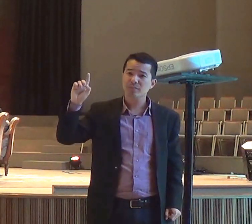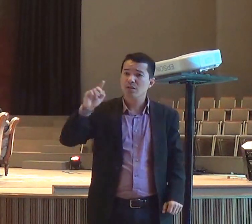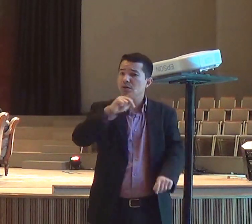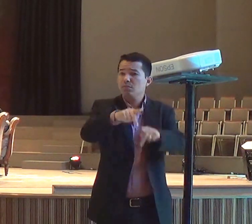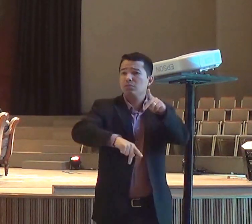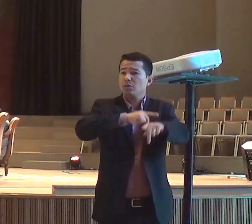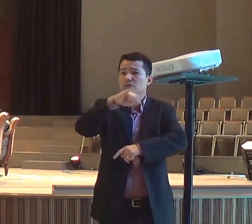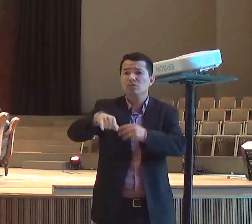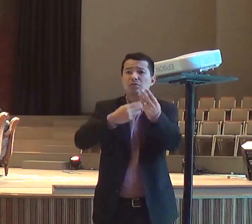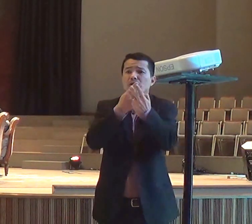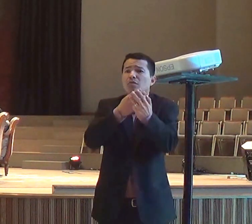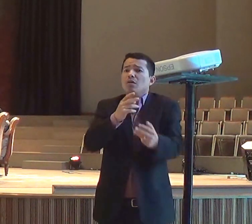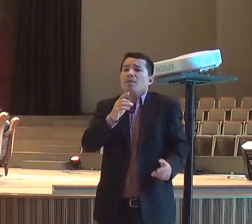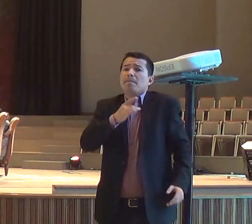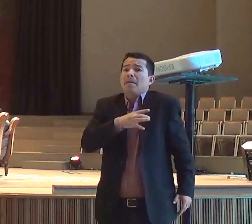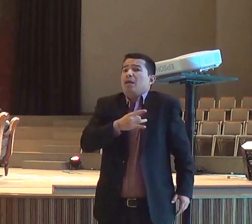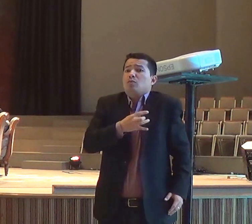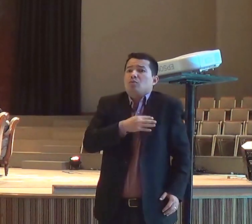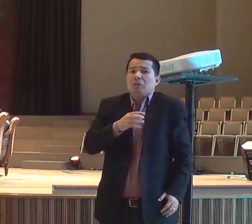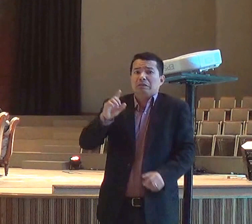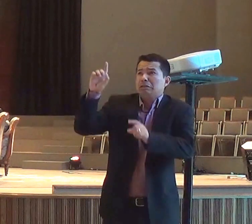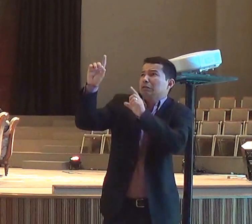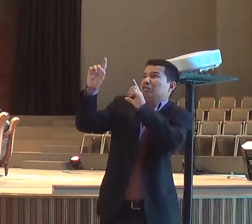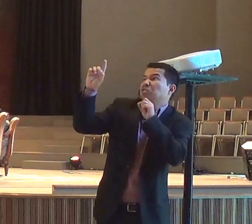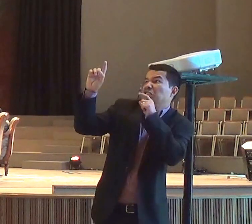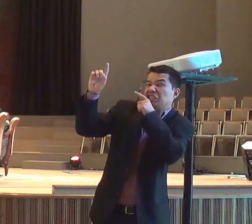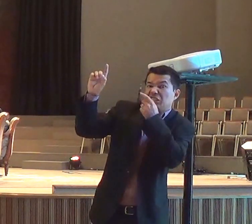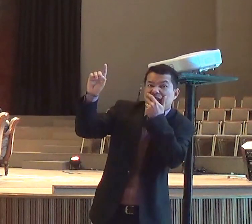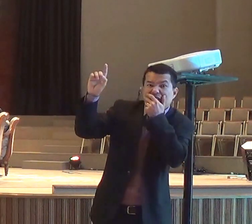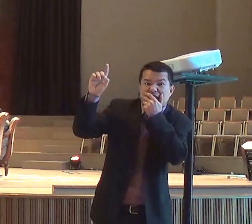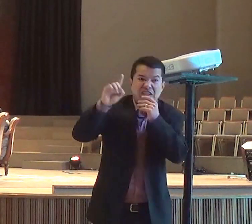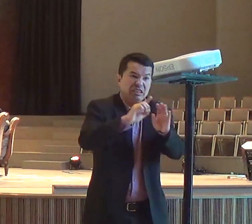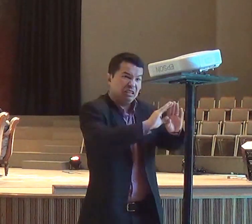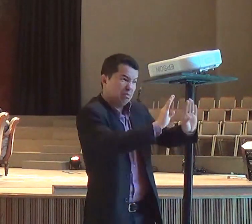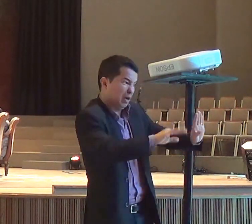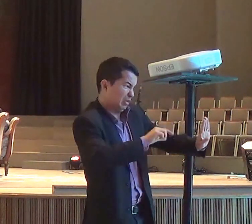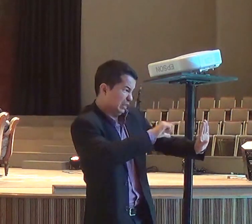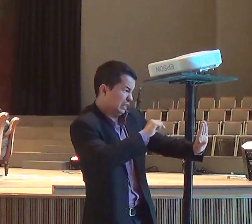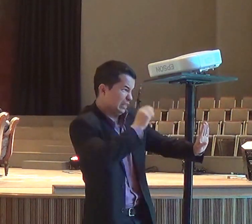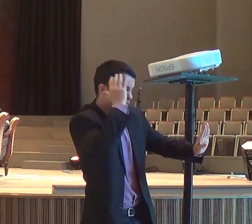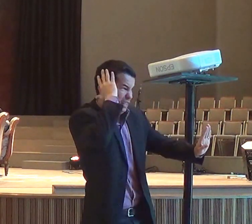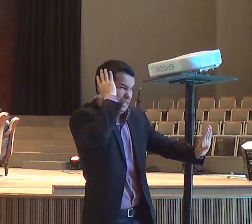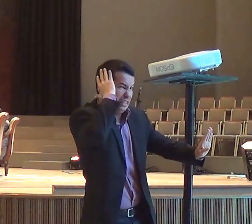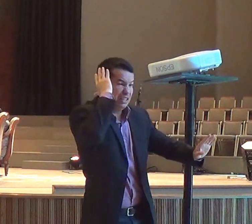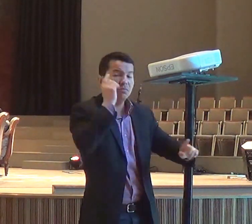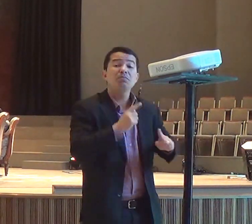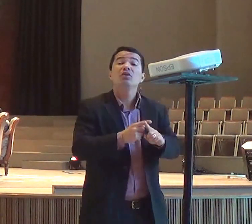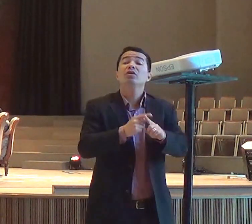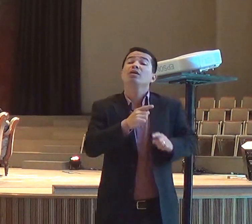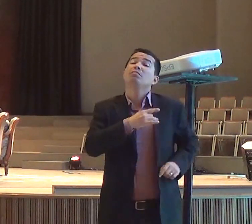eles tinham medo, por quê? Porque a maioria, das pessoas, seguia Baal,